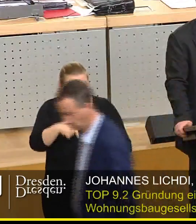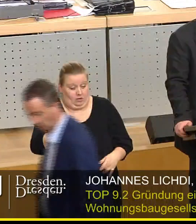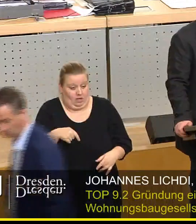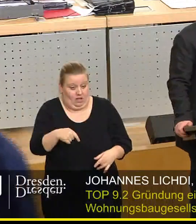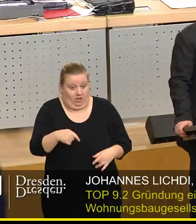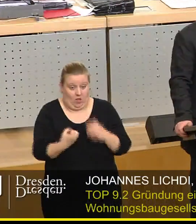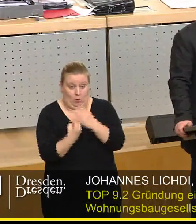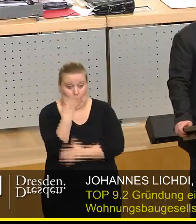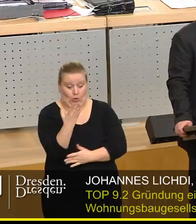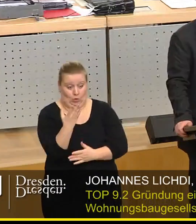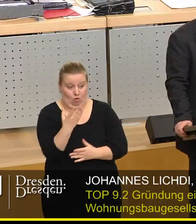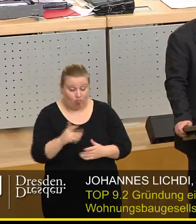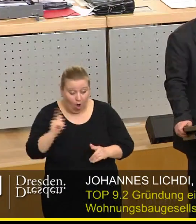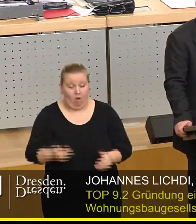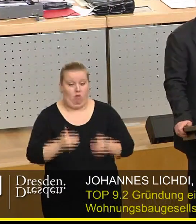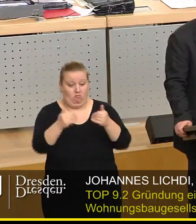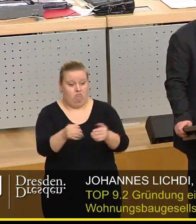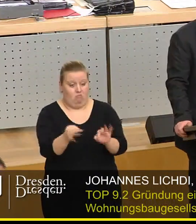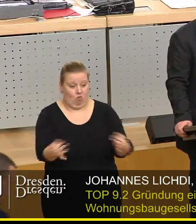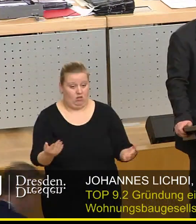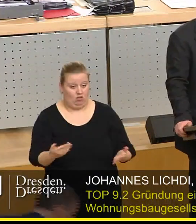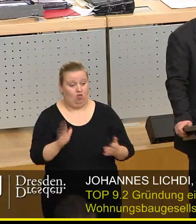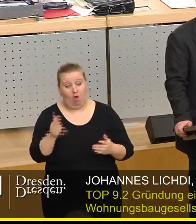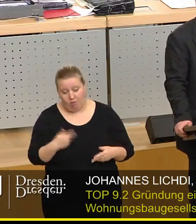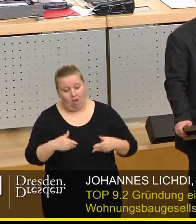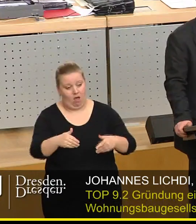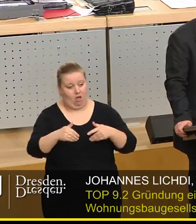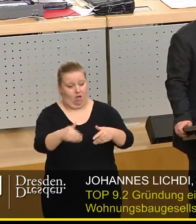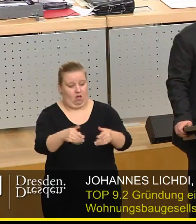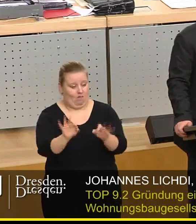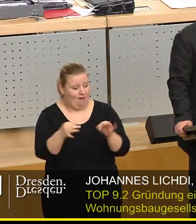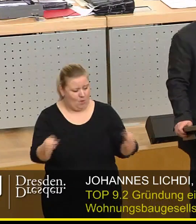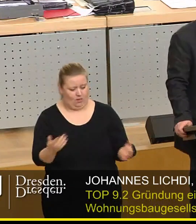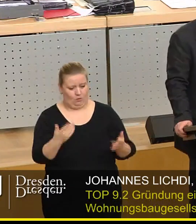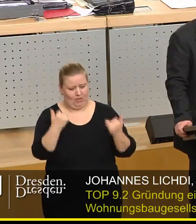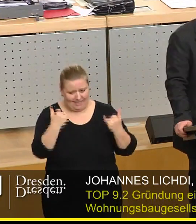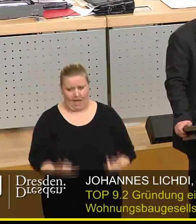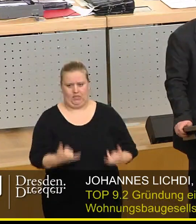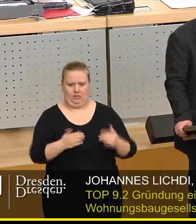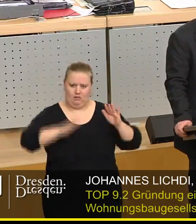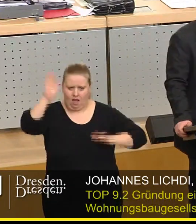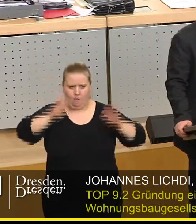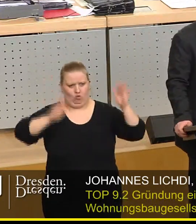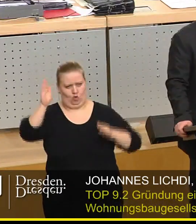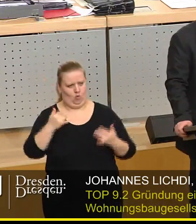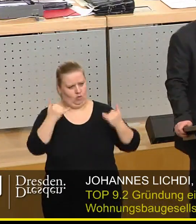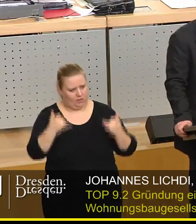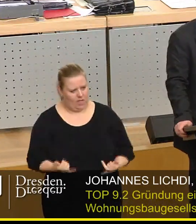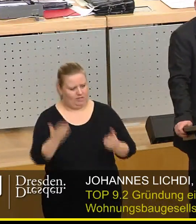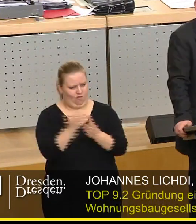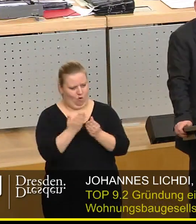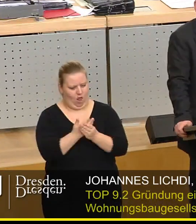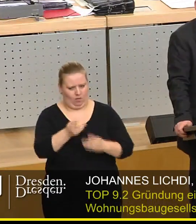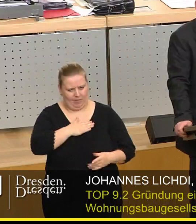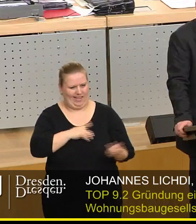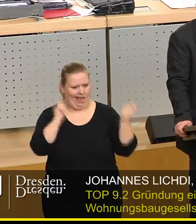Gründung der GmbH und KKG weiter aufzuschieben, weiter auf die lange Bank zu schieben, sondern jetzt müssen wir endlich mal zum Punkt kommen. Wir müssen der Vorlage